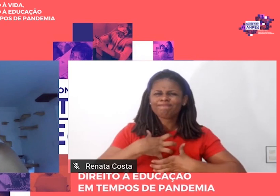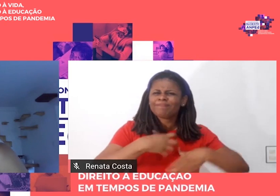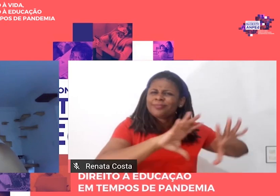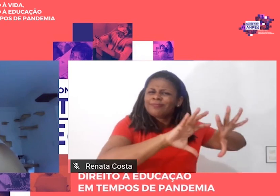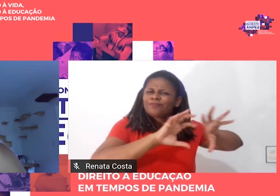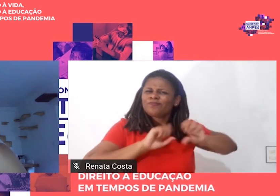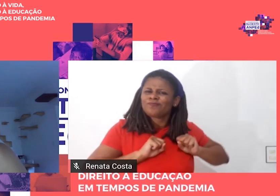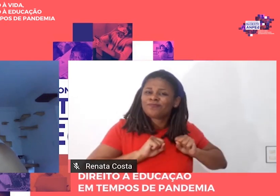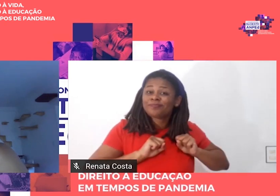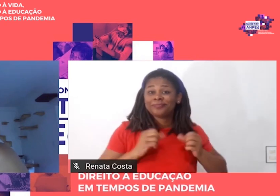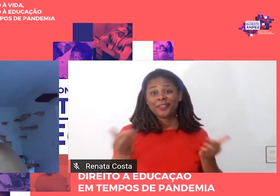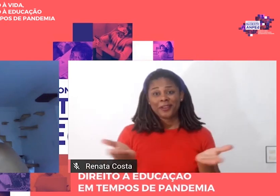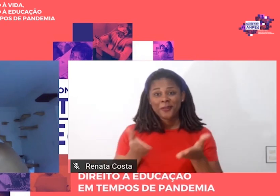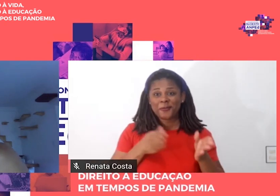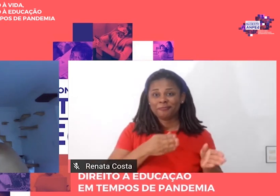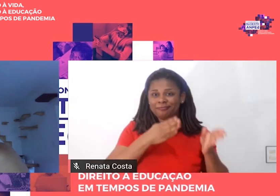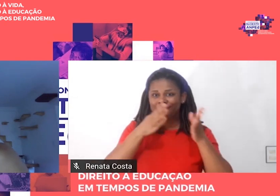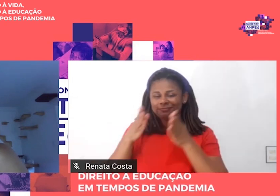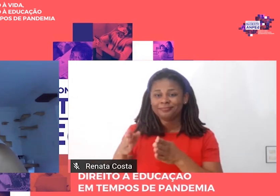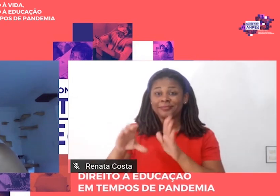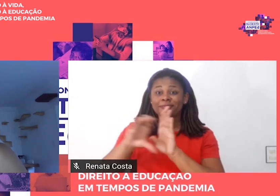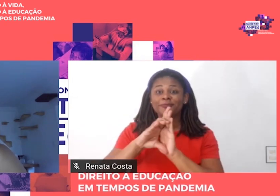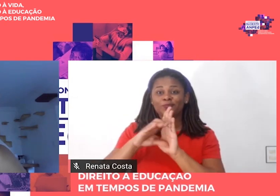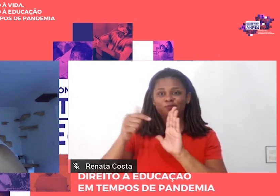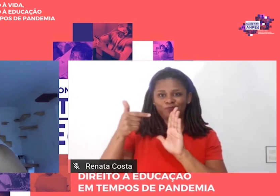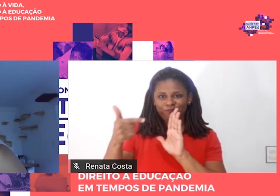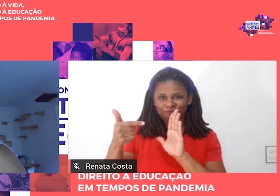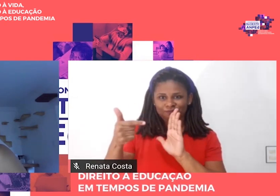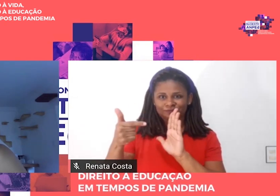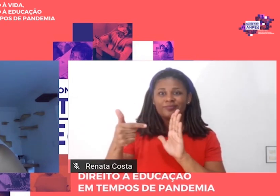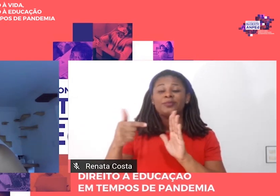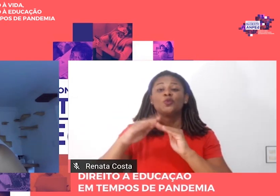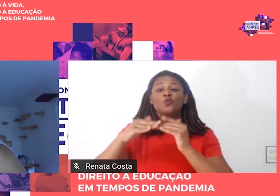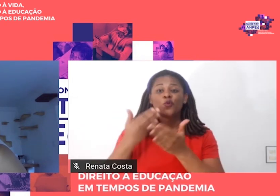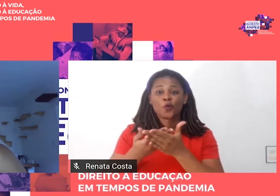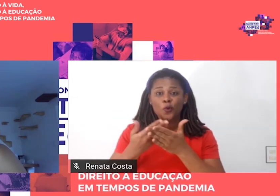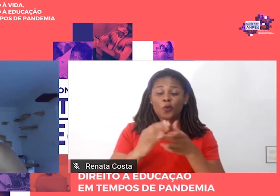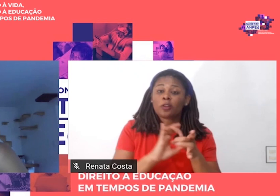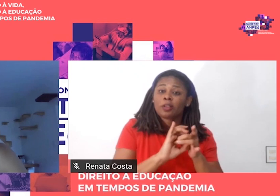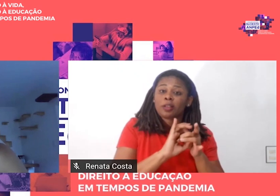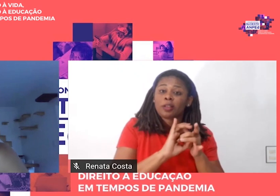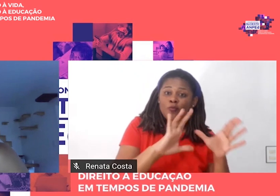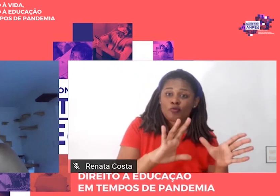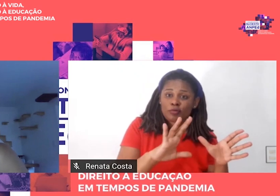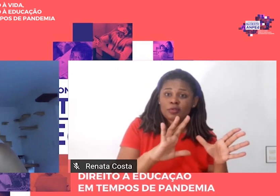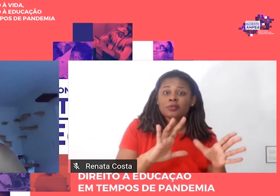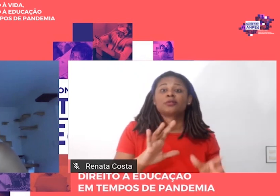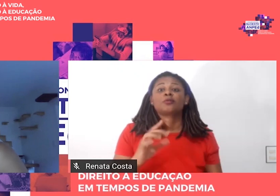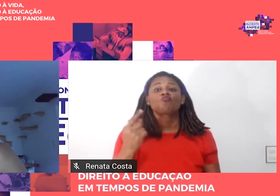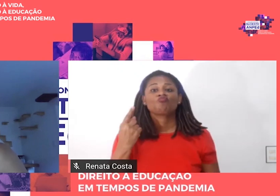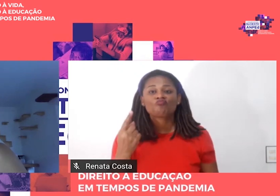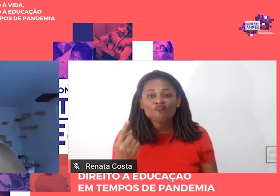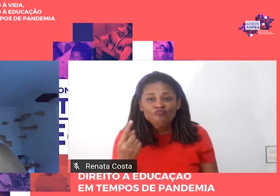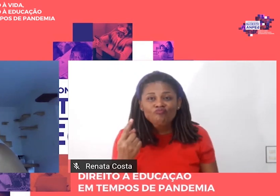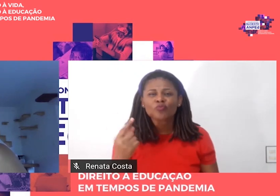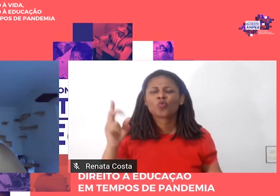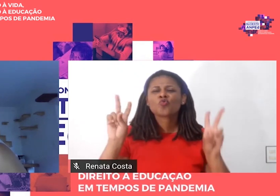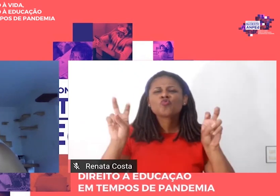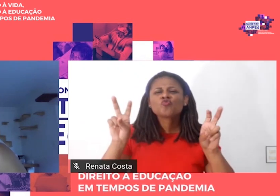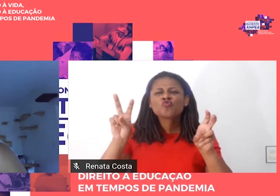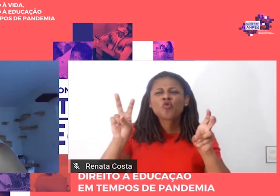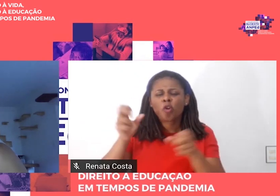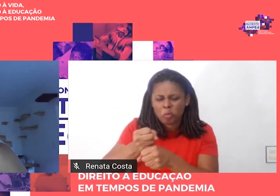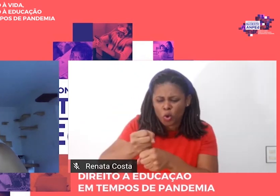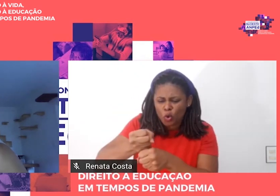2 Escola e Democracia 1 A Teoria da Curvatura da Vara e nele Saviani anuncia